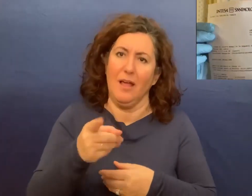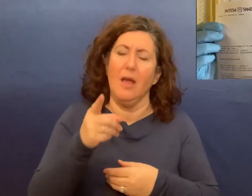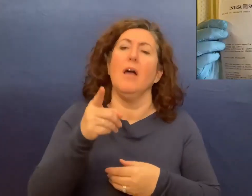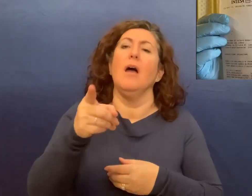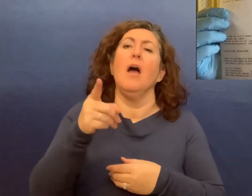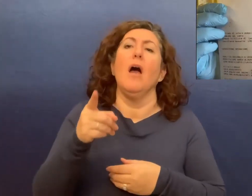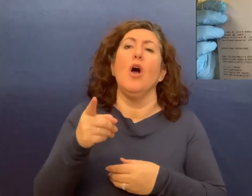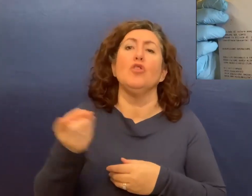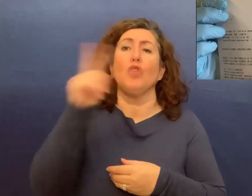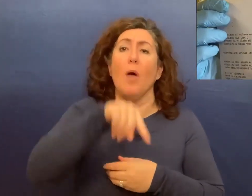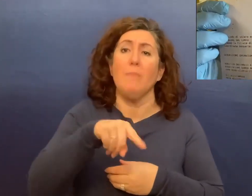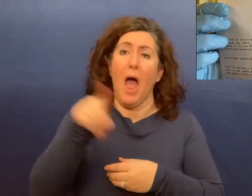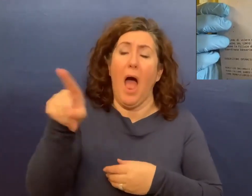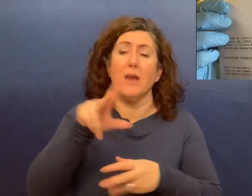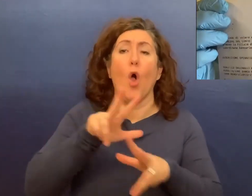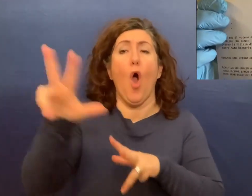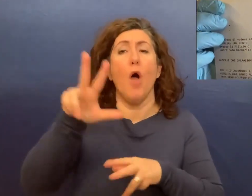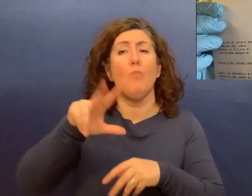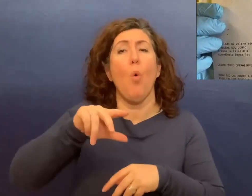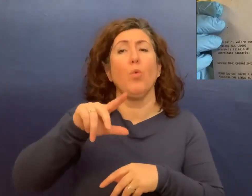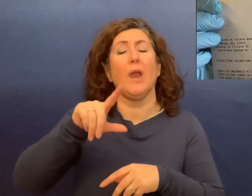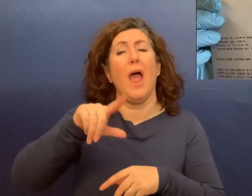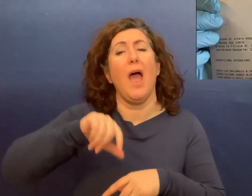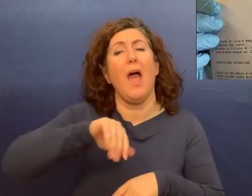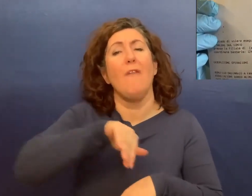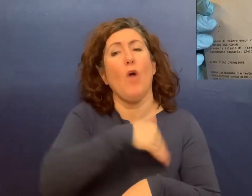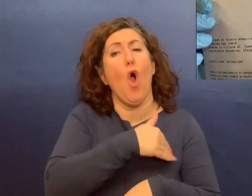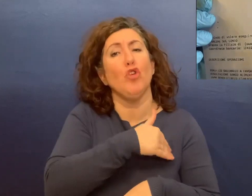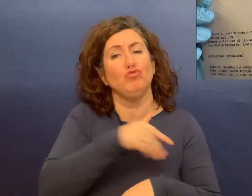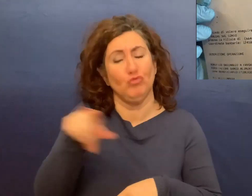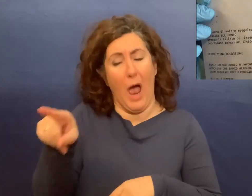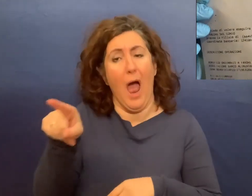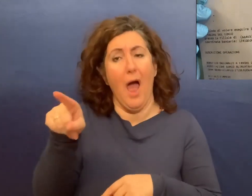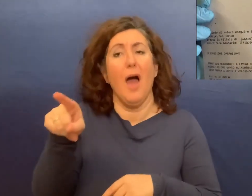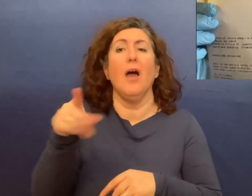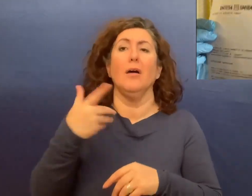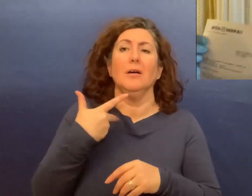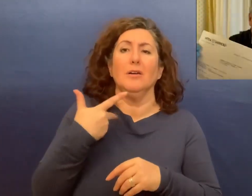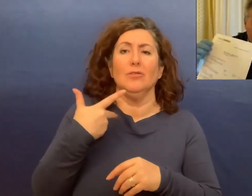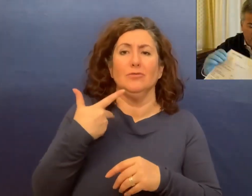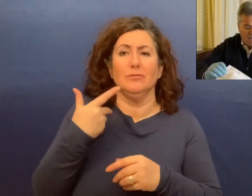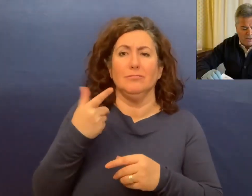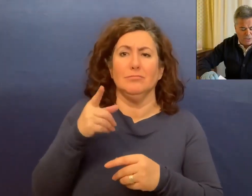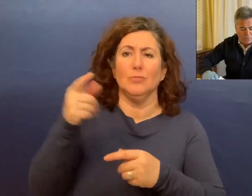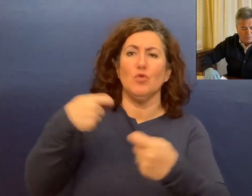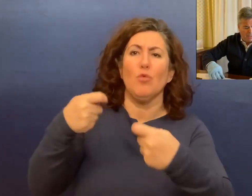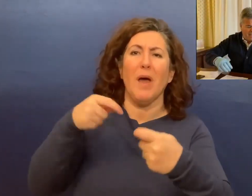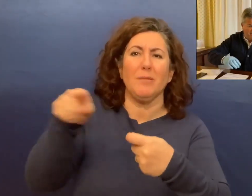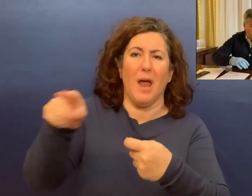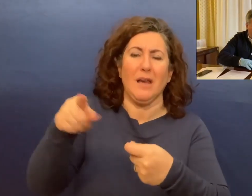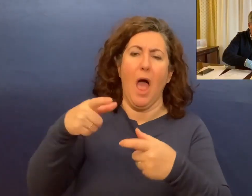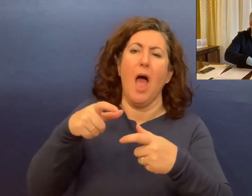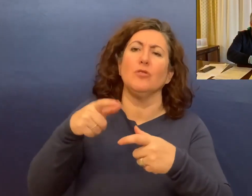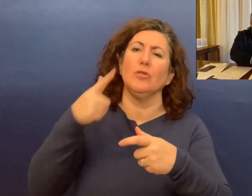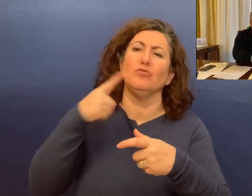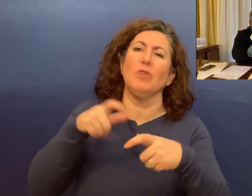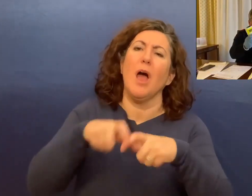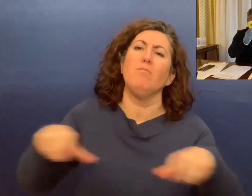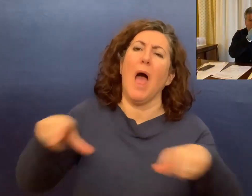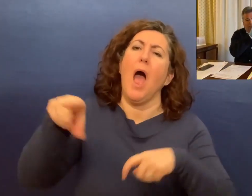domani ci sarà, per conto del Comune di Foggia, grazie all'ausilio delle associazioni, avanti ai supermercati, la raccolta al Banco